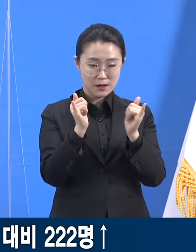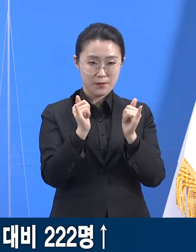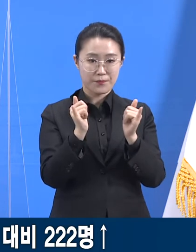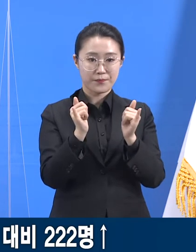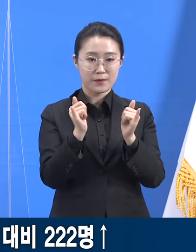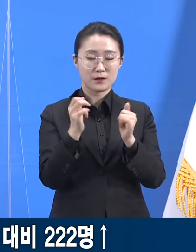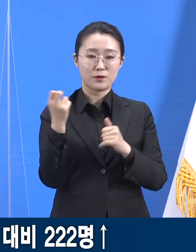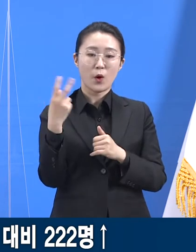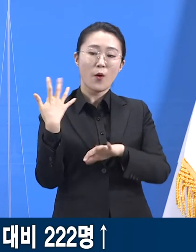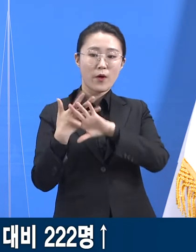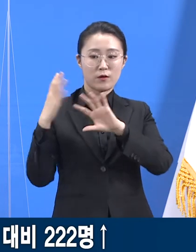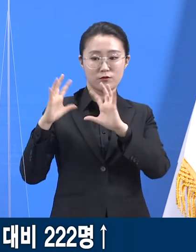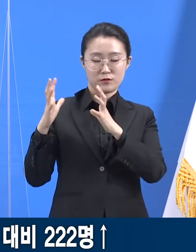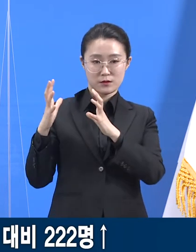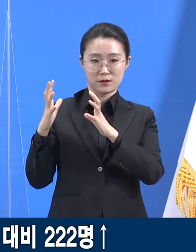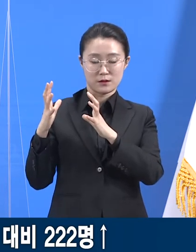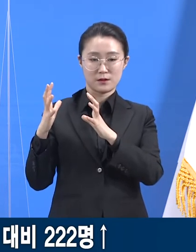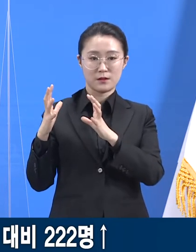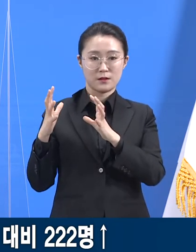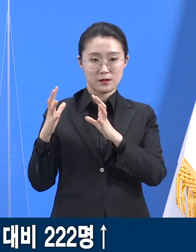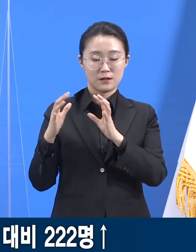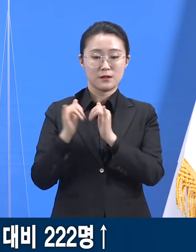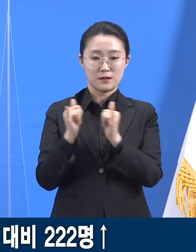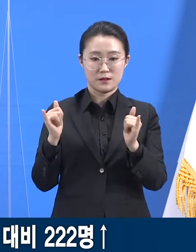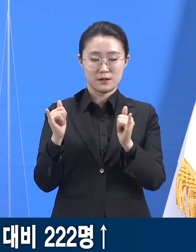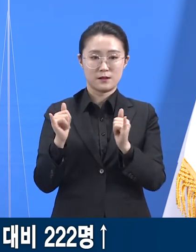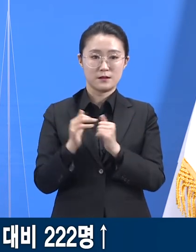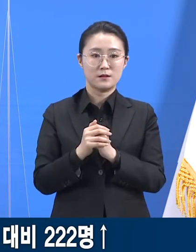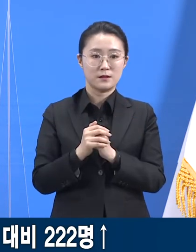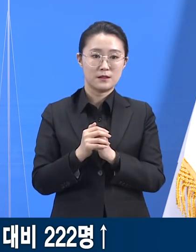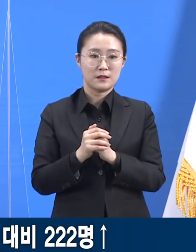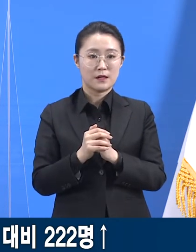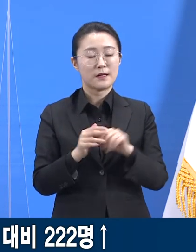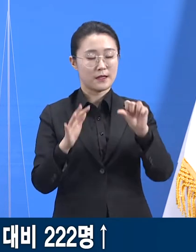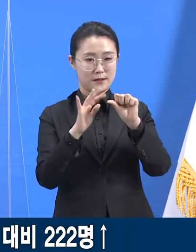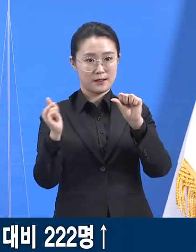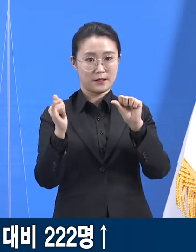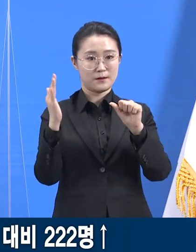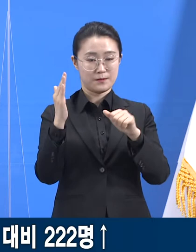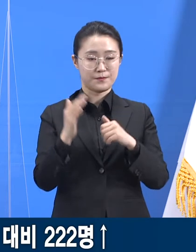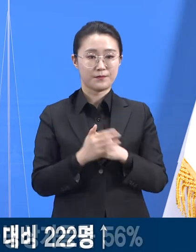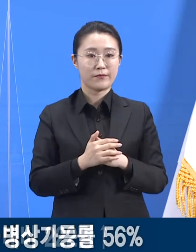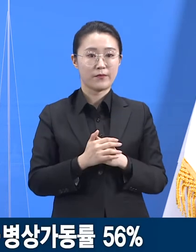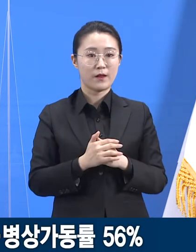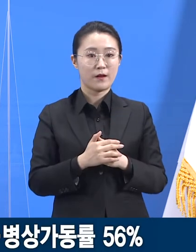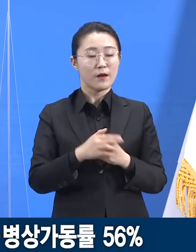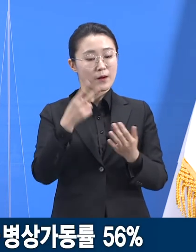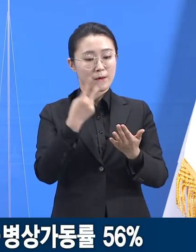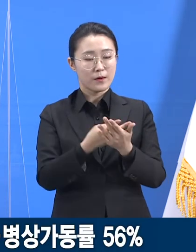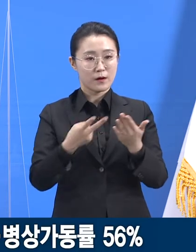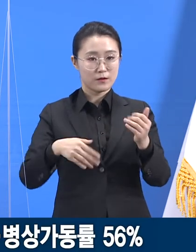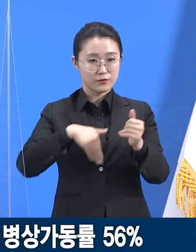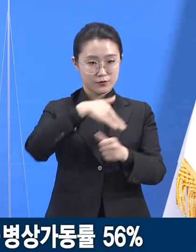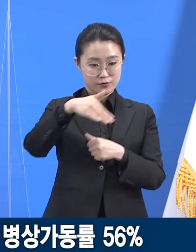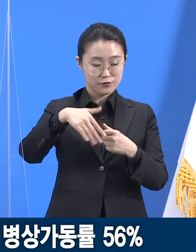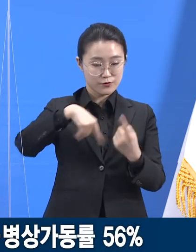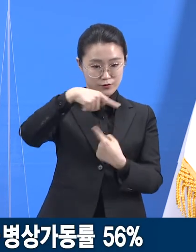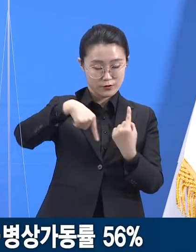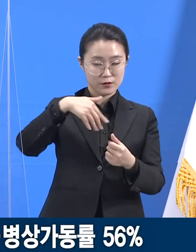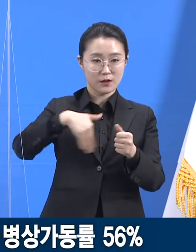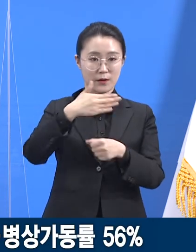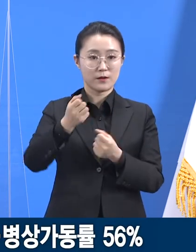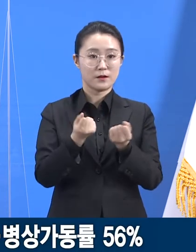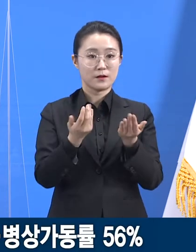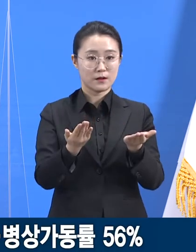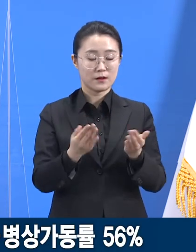%로 5명입니다. 경기도 코로나19 병상 운용 현황에 대해 말씀드리겠습니다. 4월